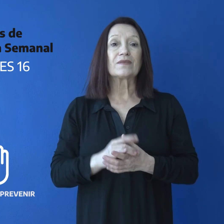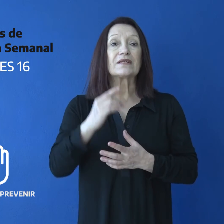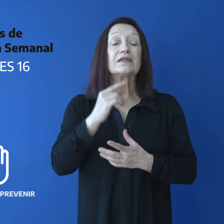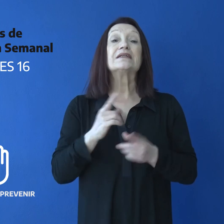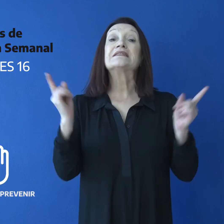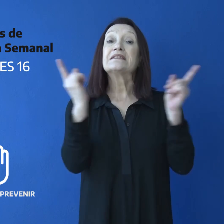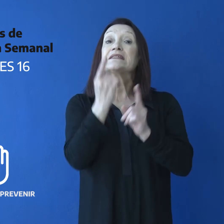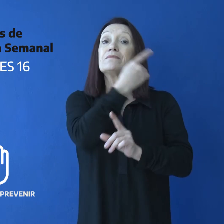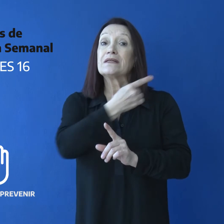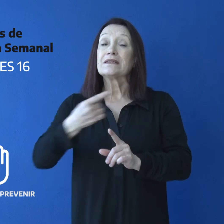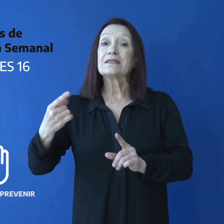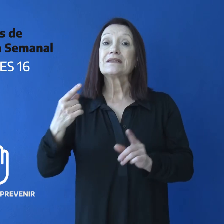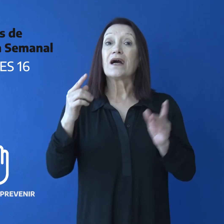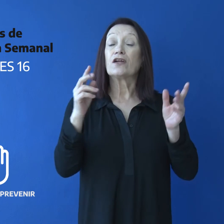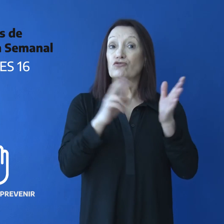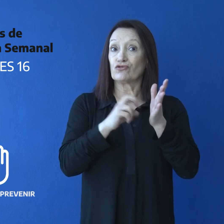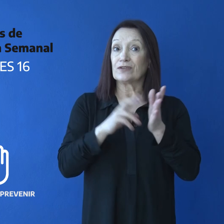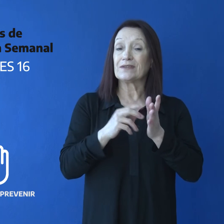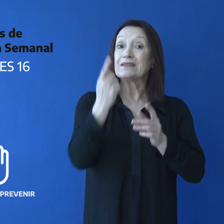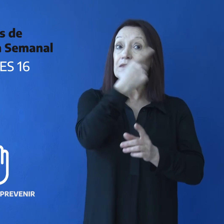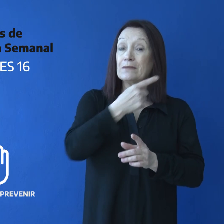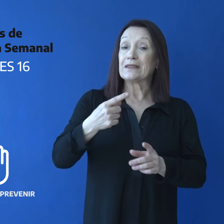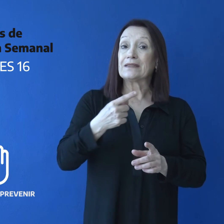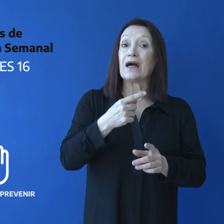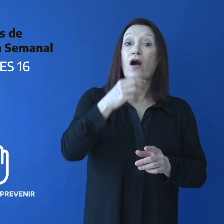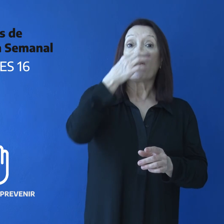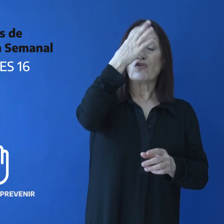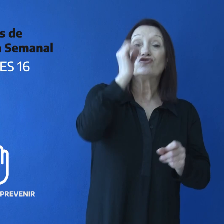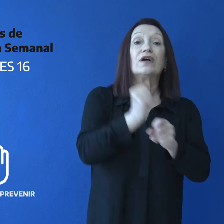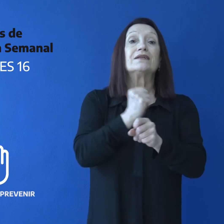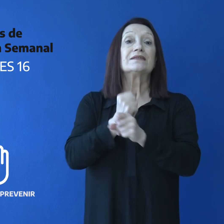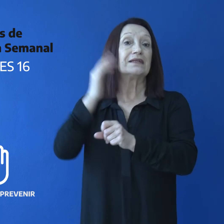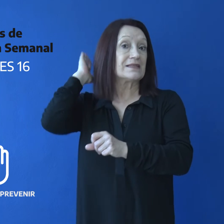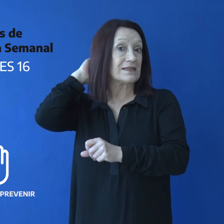Sintesis semanal de noticias. Semana del 12 al 16 de octubre.